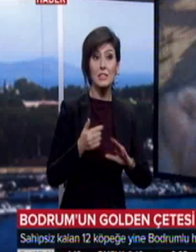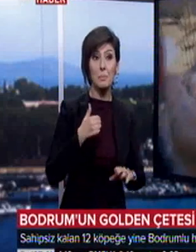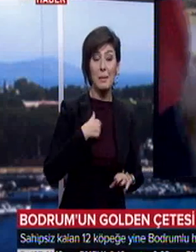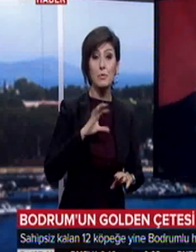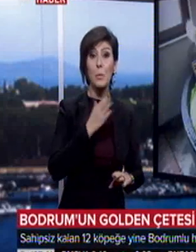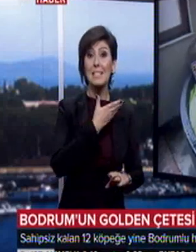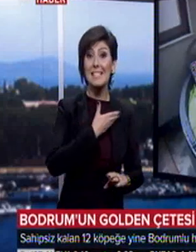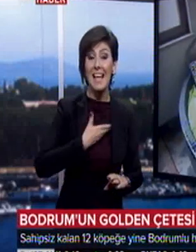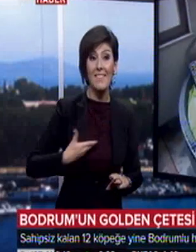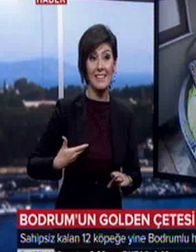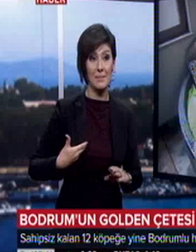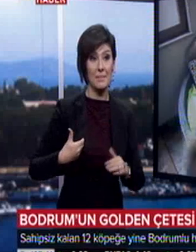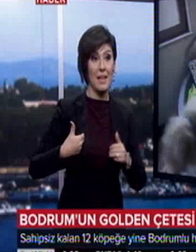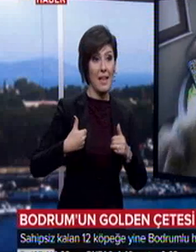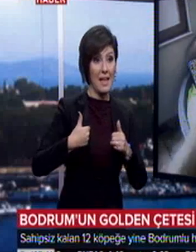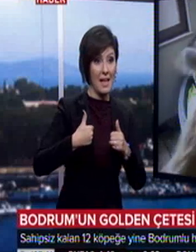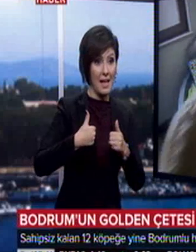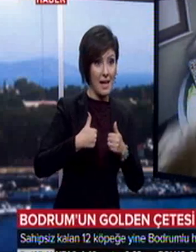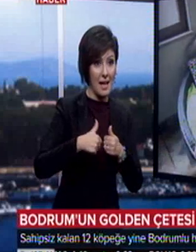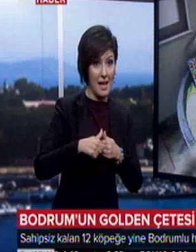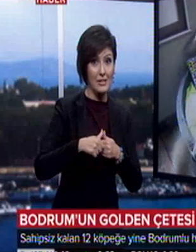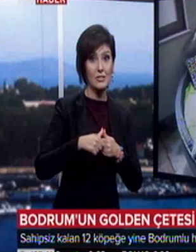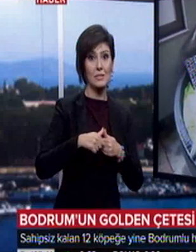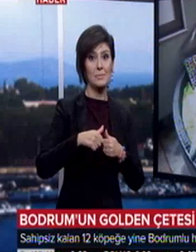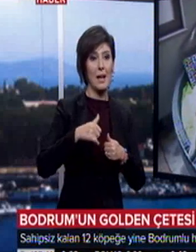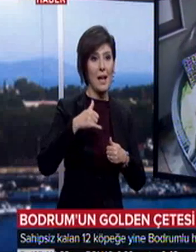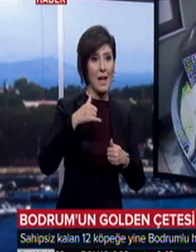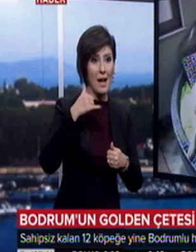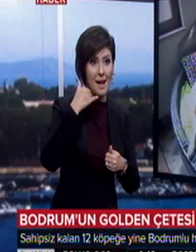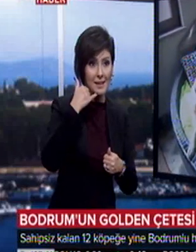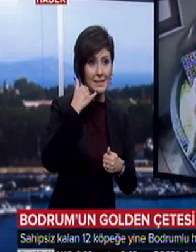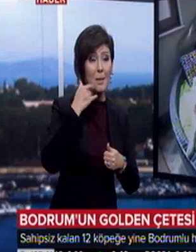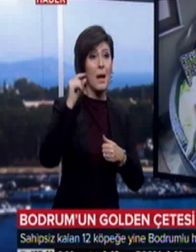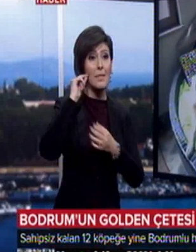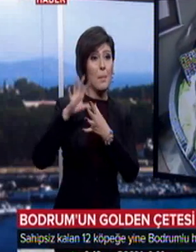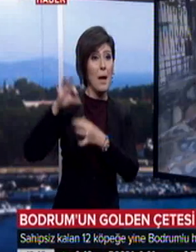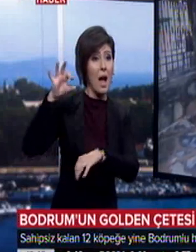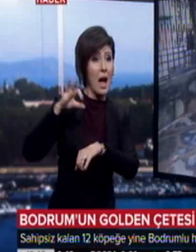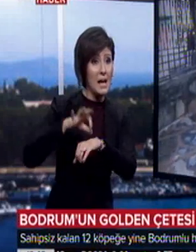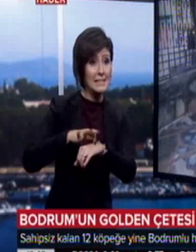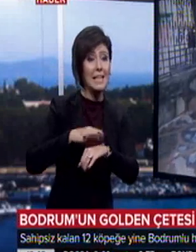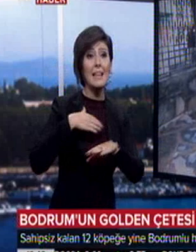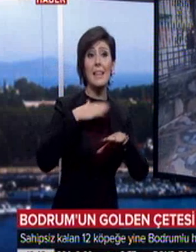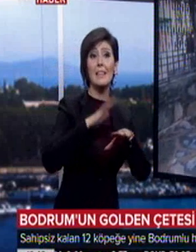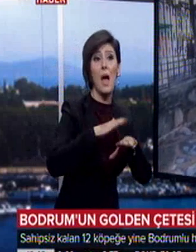sevdiğim Yeşim aradı. Abla, Şenol Bey hastalandı ne yapacaksın? Yeşim çok üzgün.